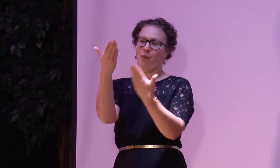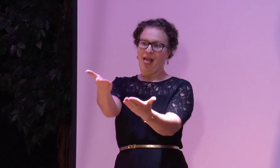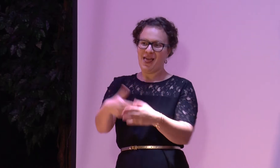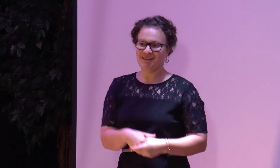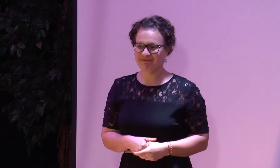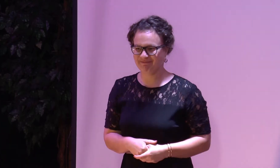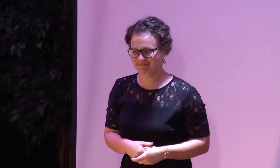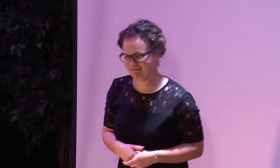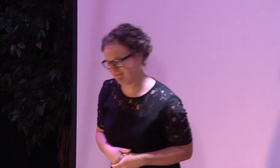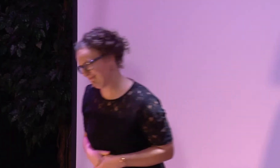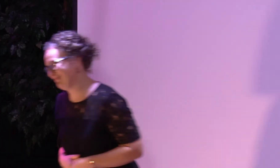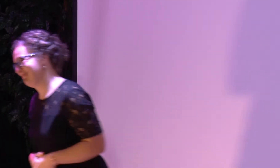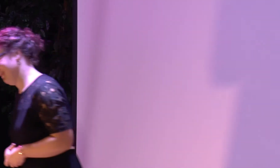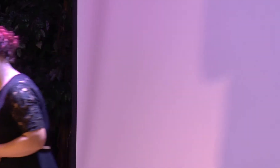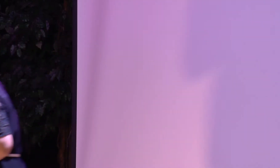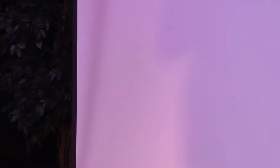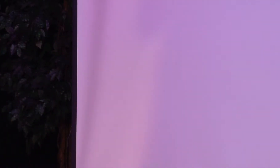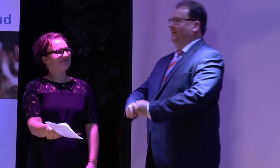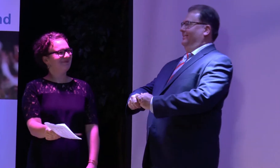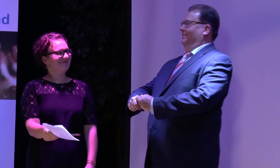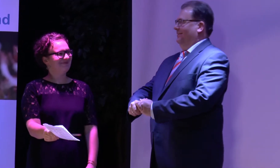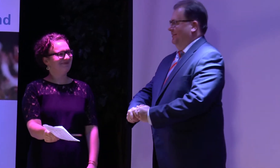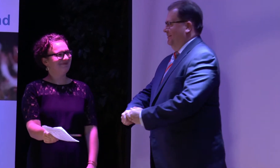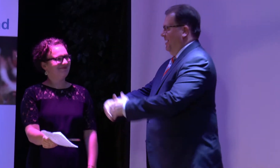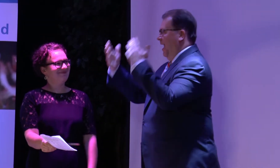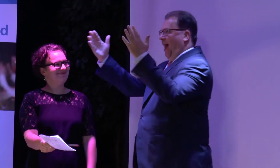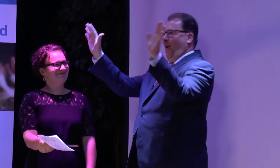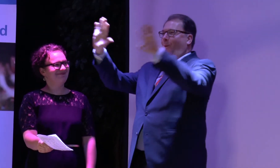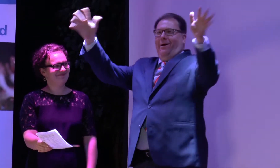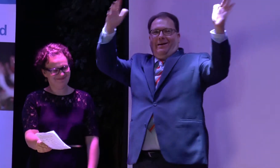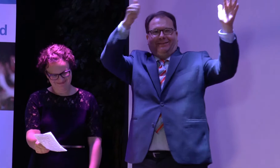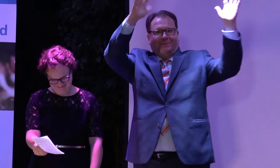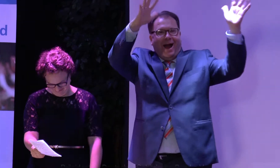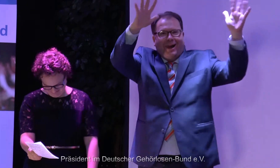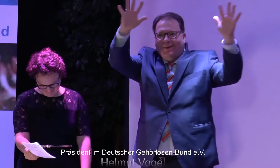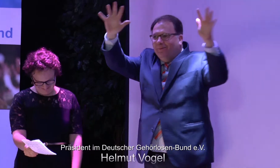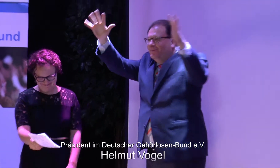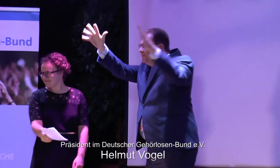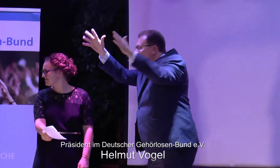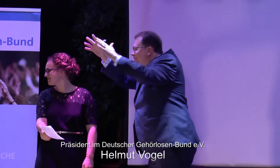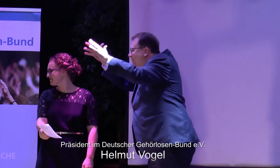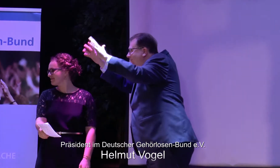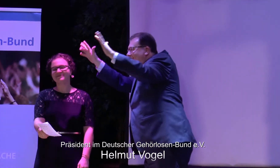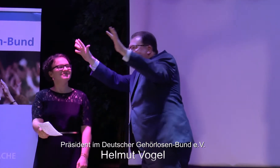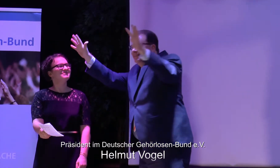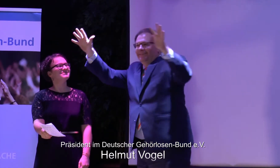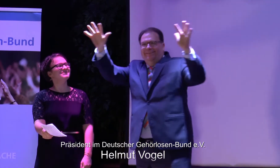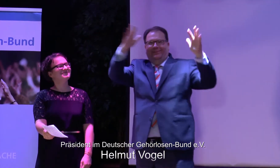Stelle, unser Präsident Helmut Vogel. Ja, hallo erst einmal in diesem große Ruhm.